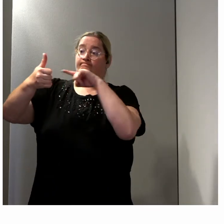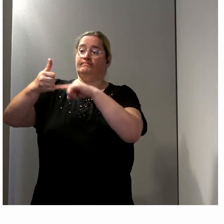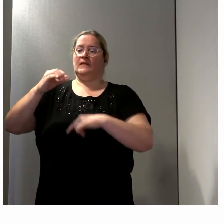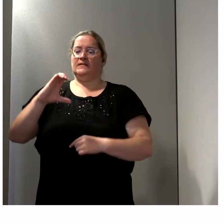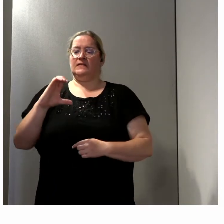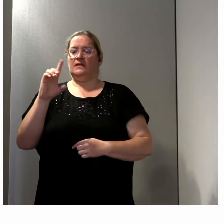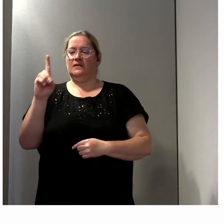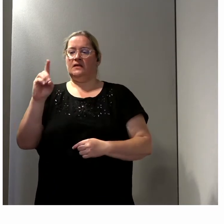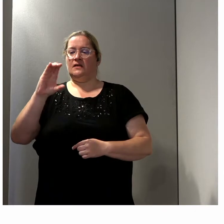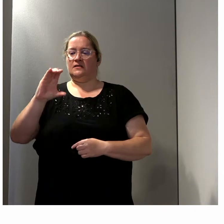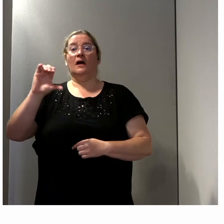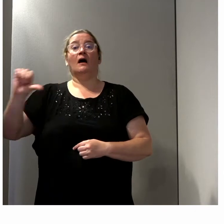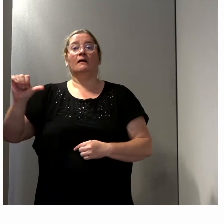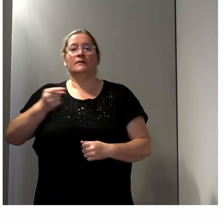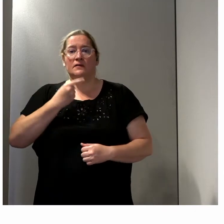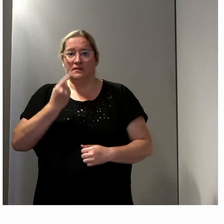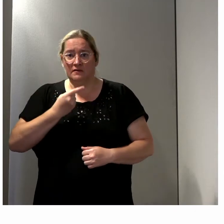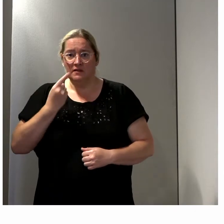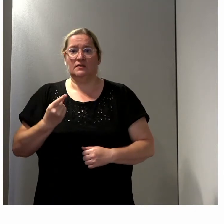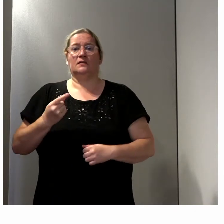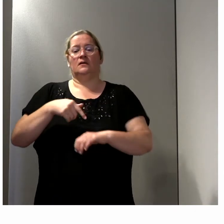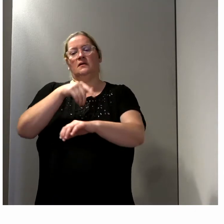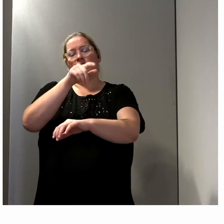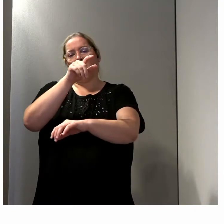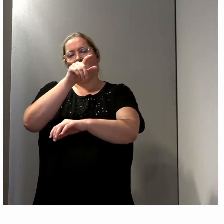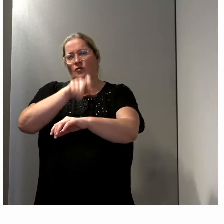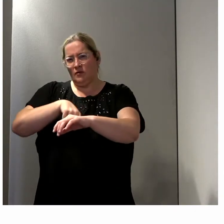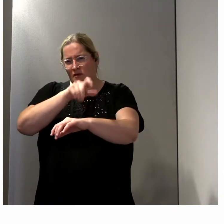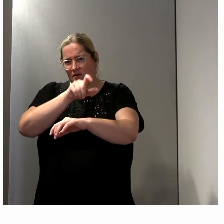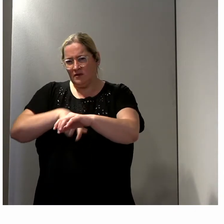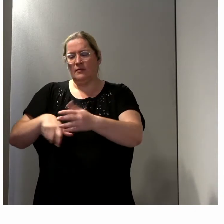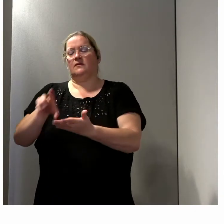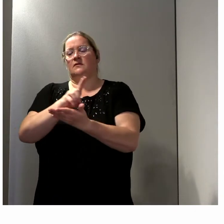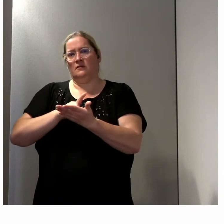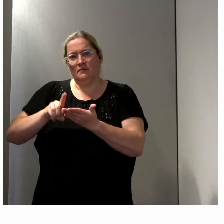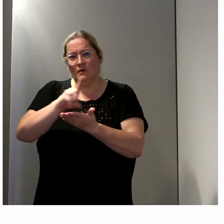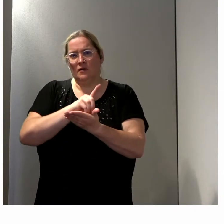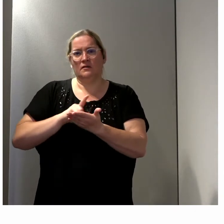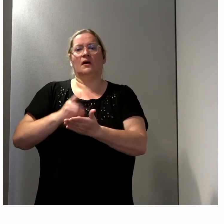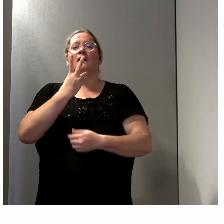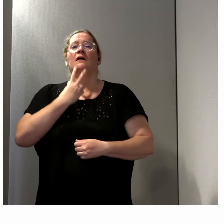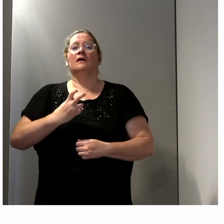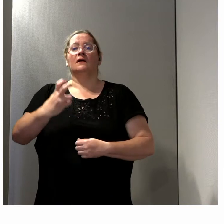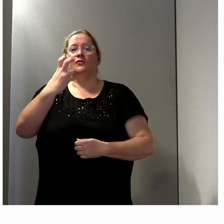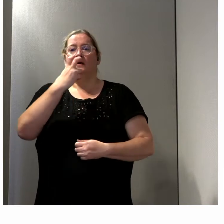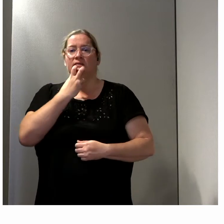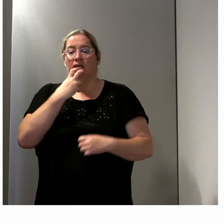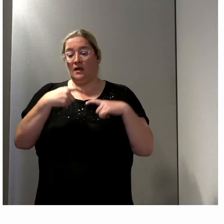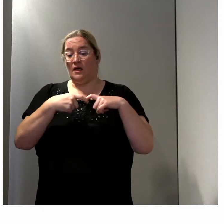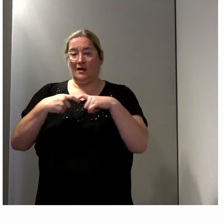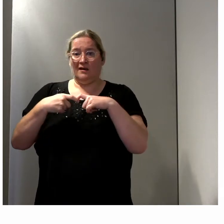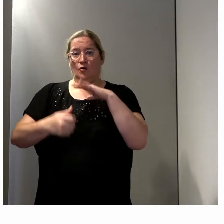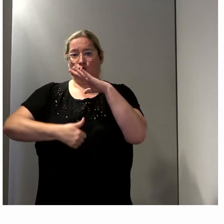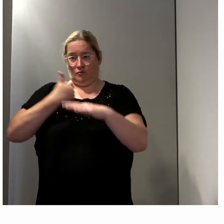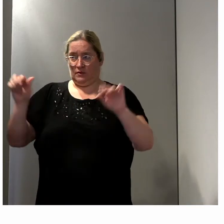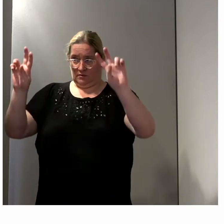CDCA, qui veut dire Comité départemental de la citoyenneté et de l'autonomie,